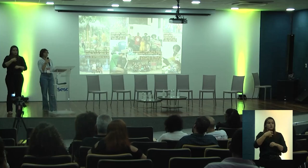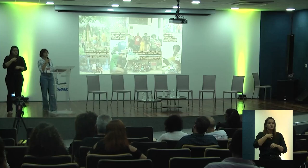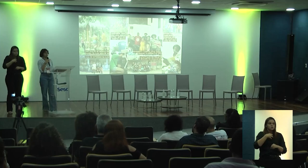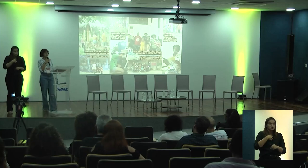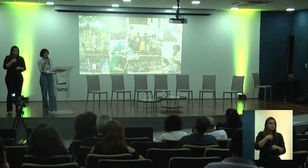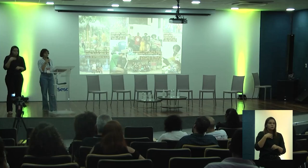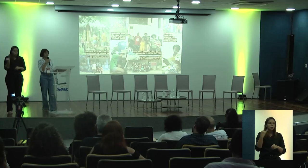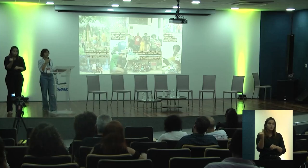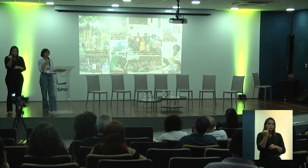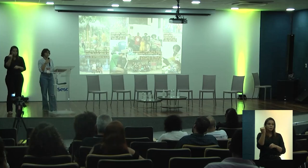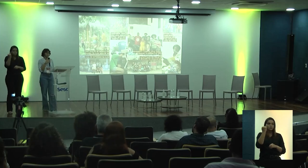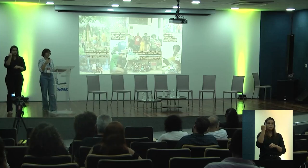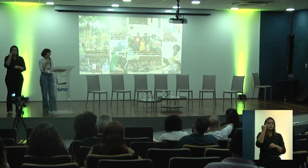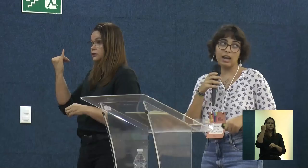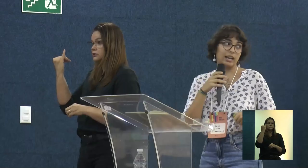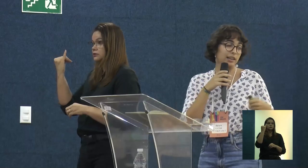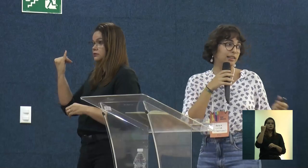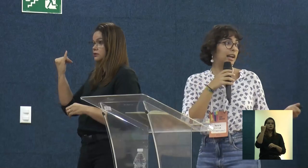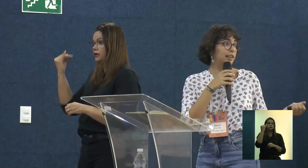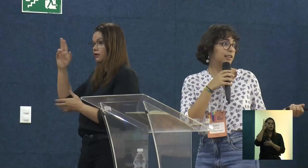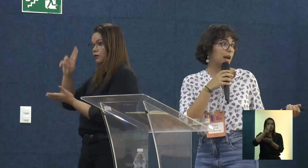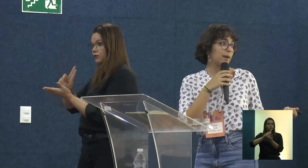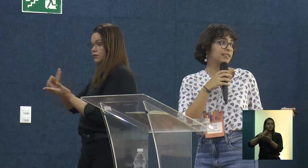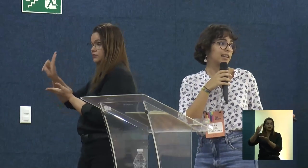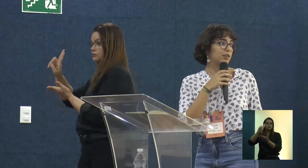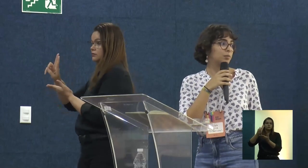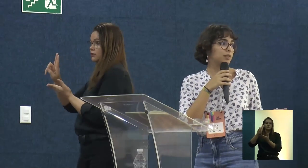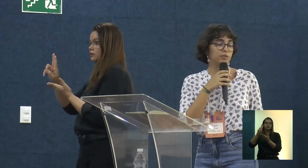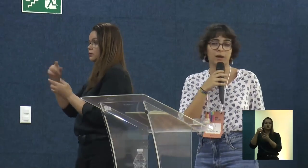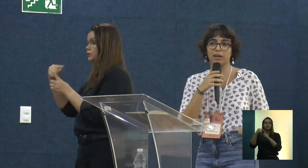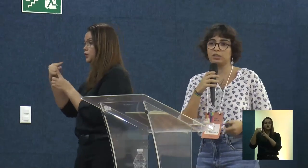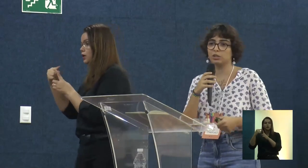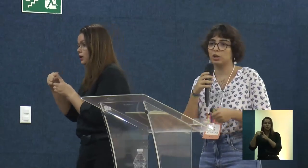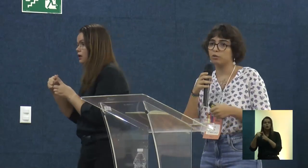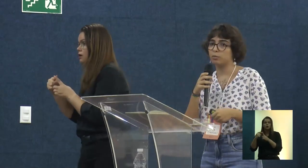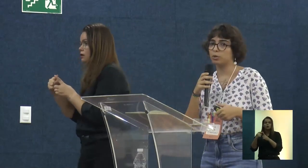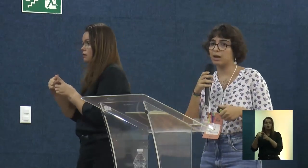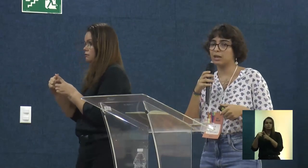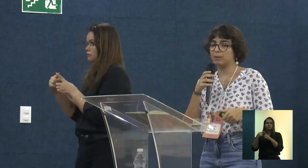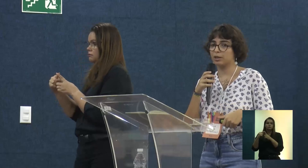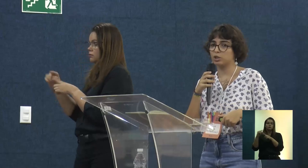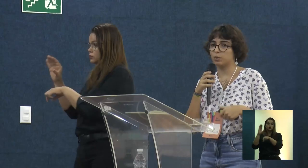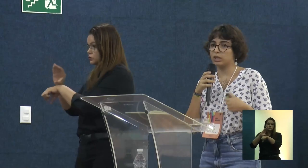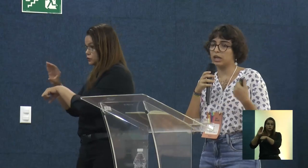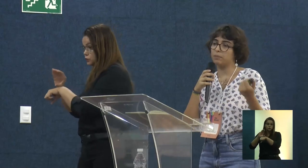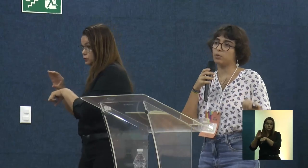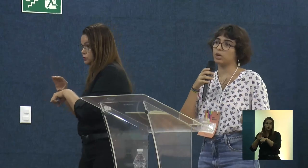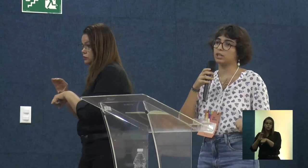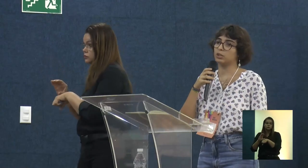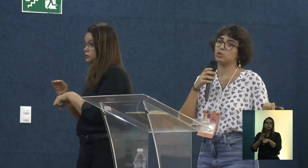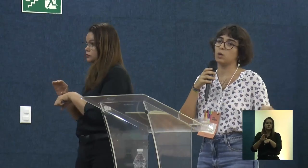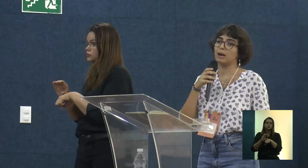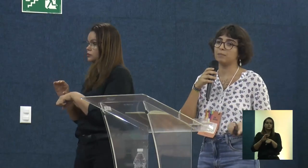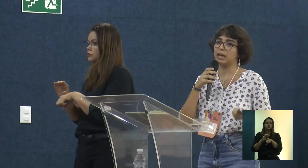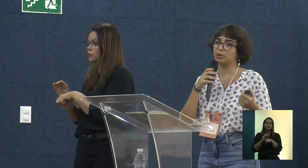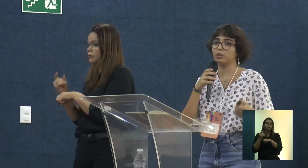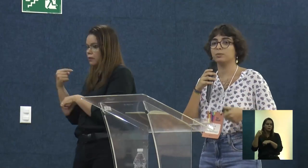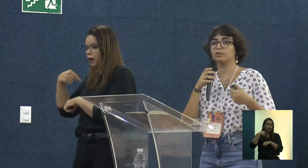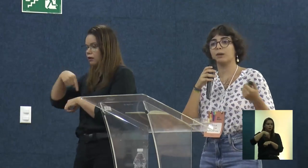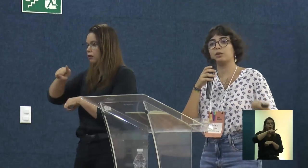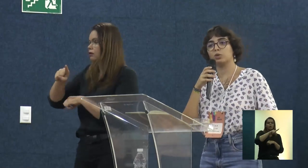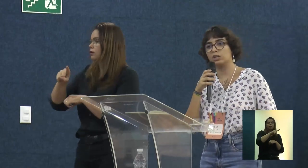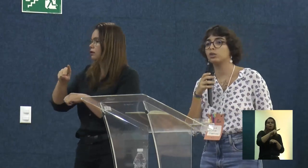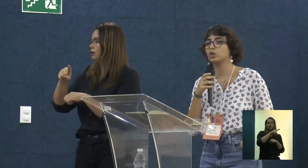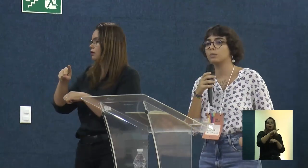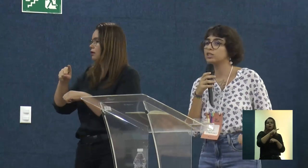disso na extensão universitária. E aí, essa capacitação especificamente foi muito bacana para a gente poder ir para um canteiro de obra aberto,